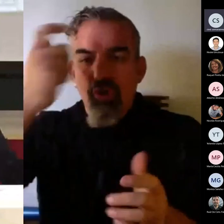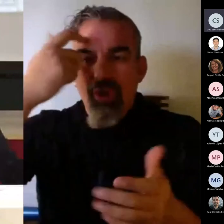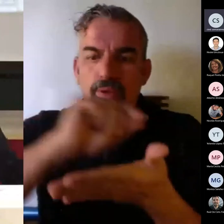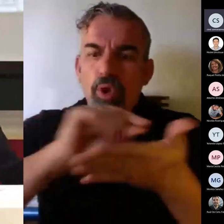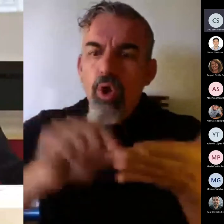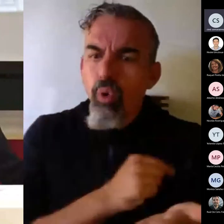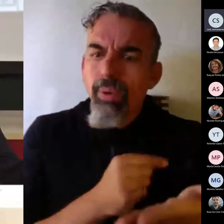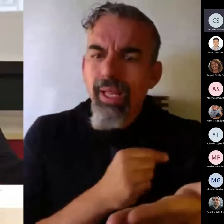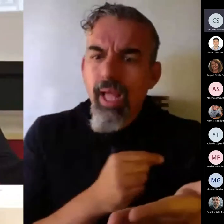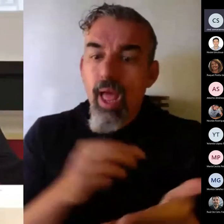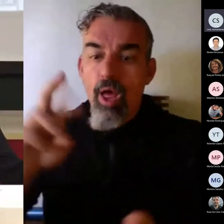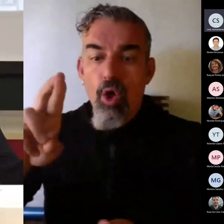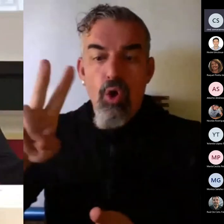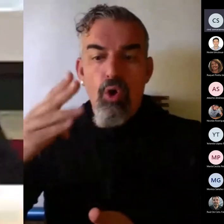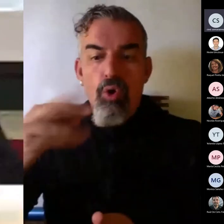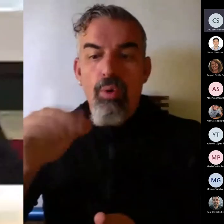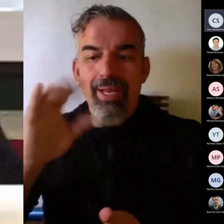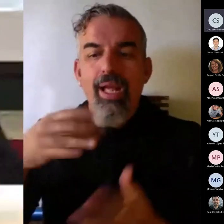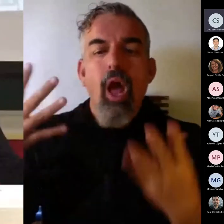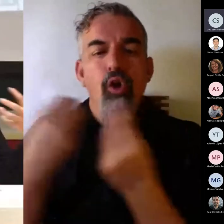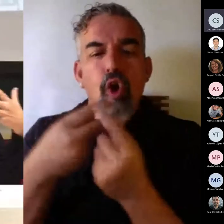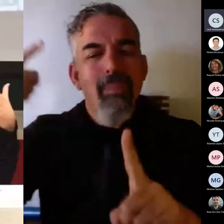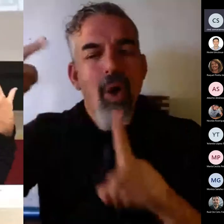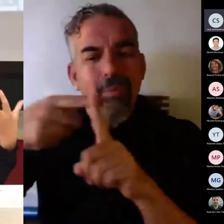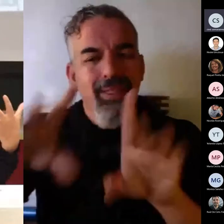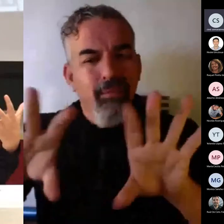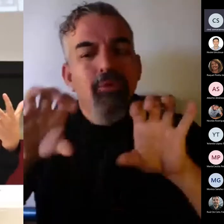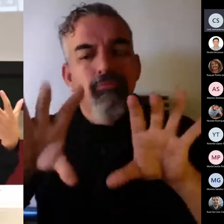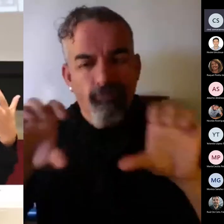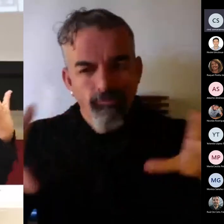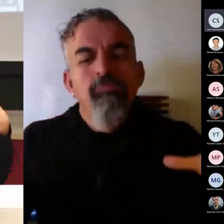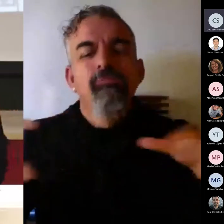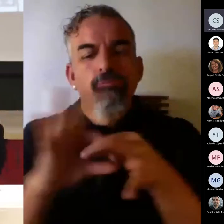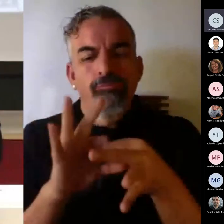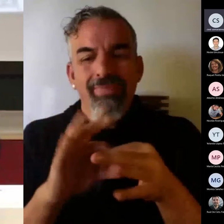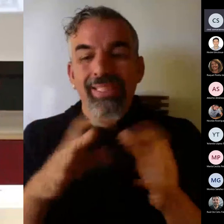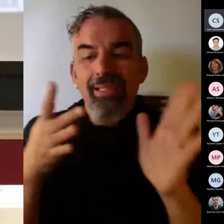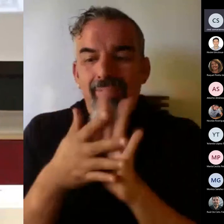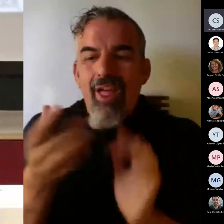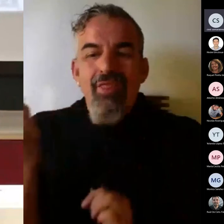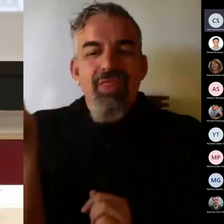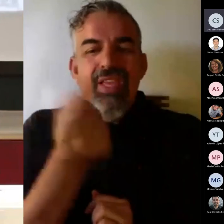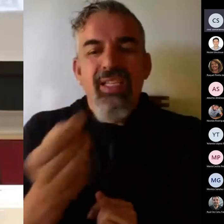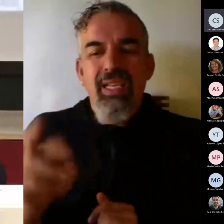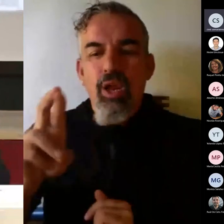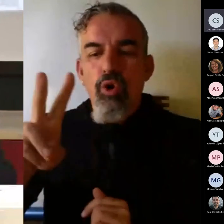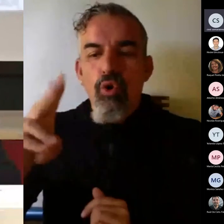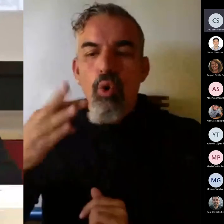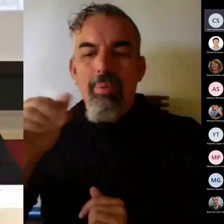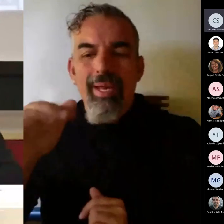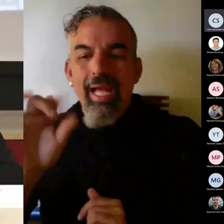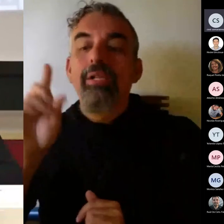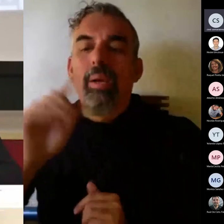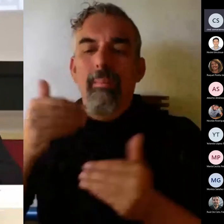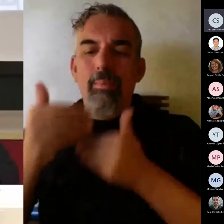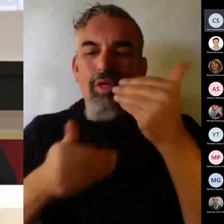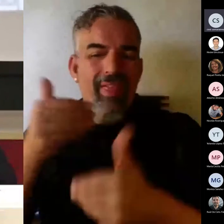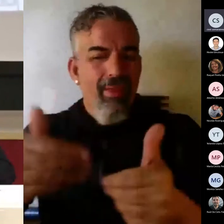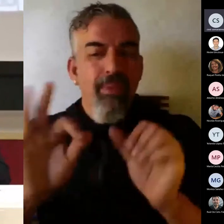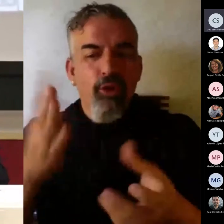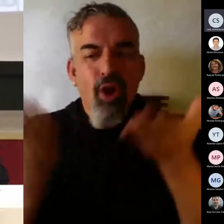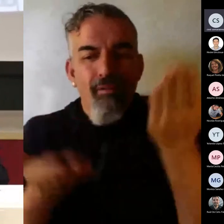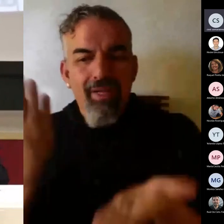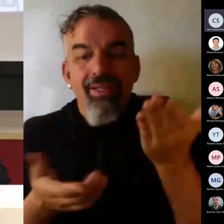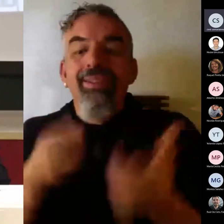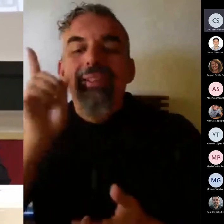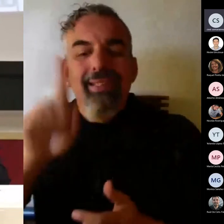perfectamente alineado con los objetivos de aprendizaje, saber diseñar rúbricas, saber diseñar procedimientos evaluativos, saber diseñar